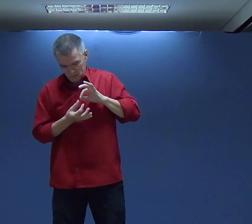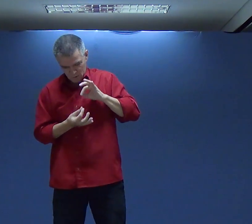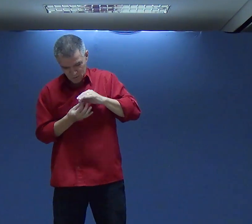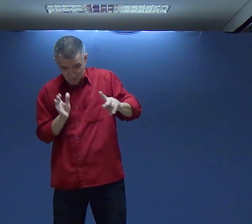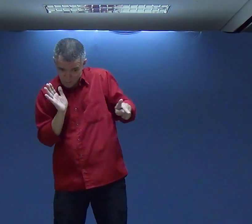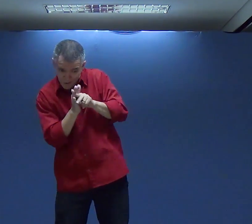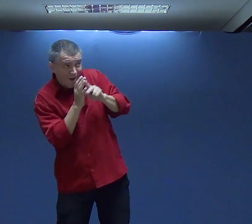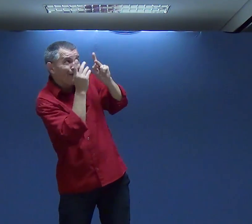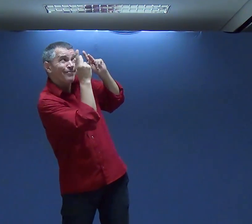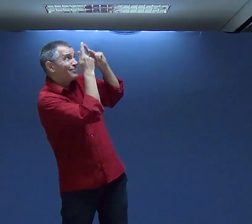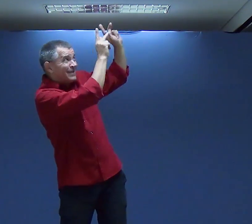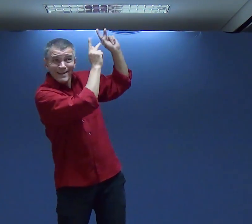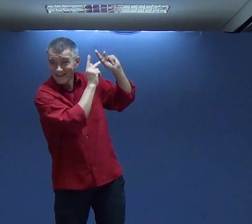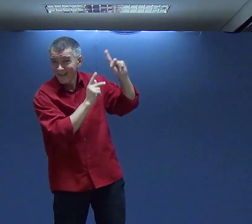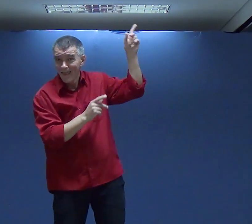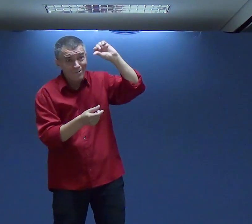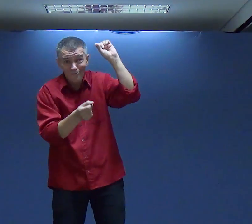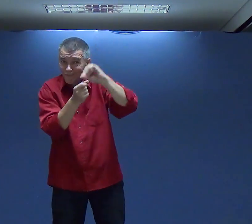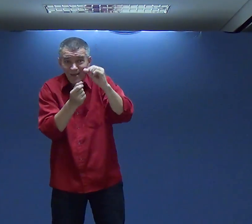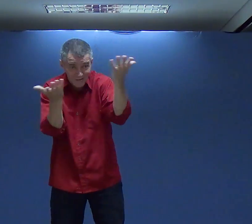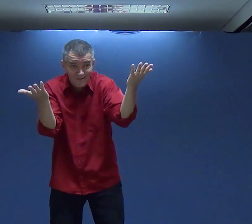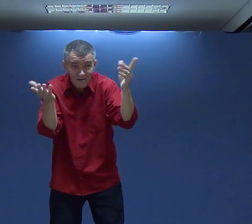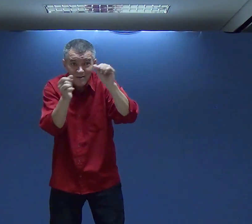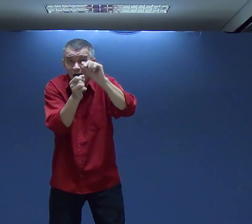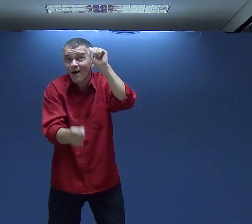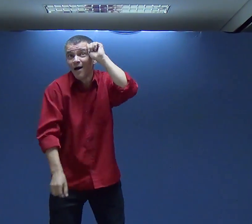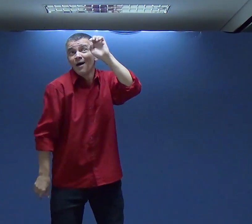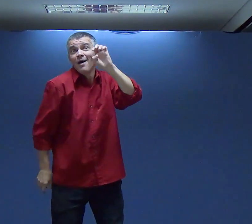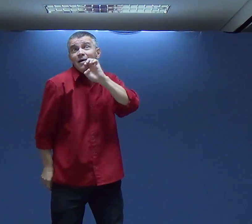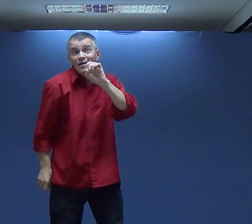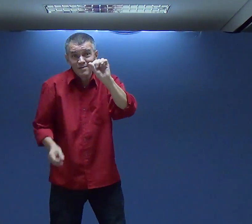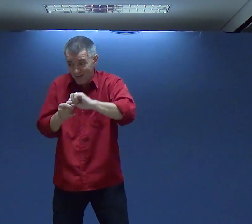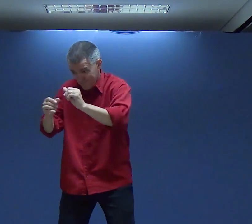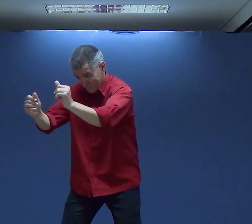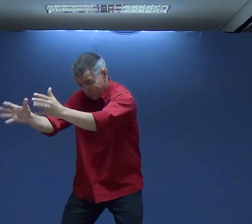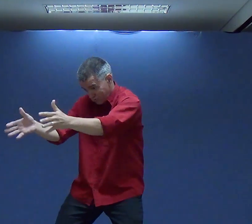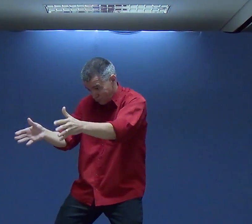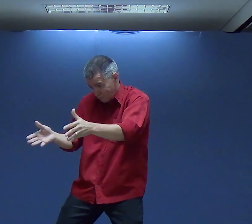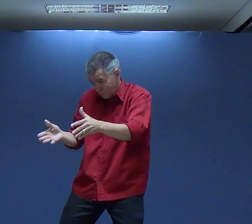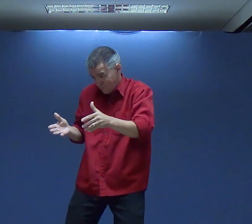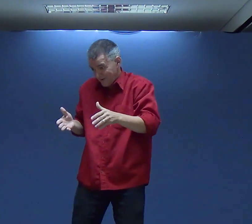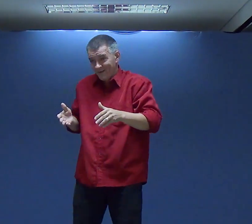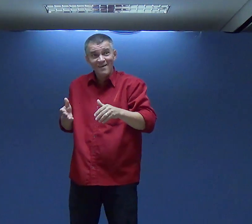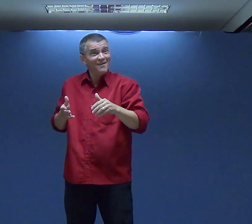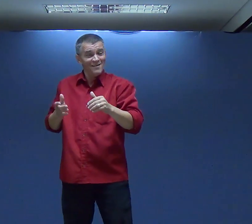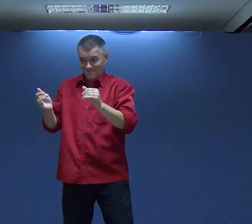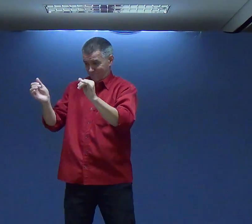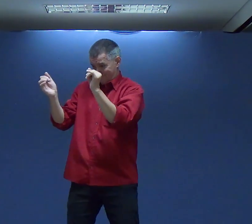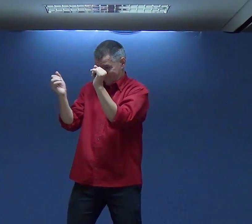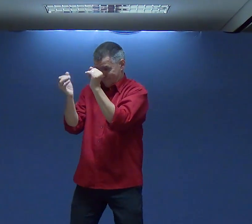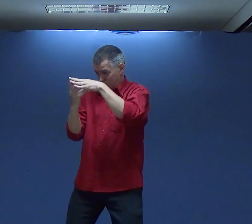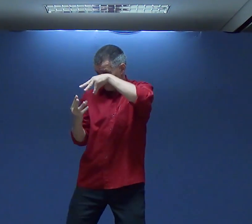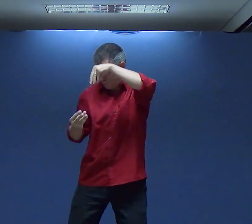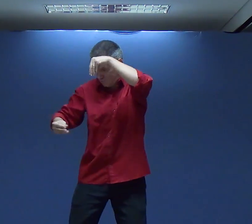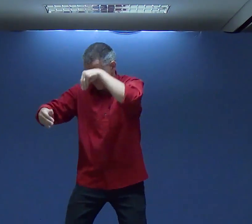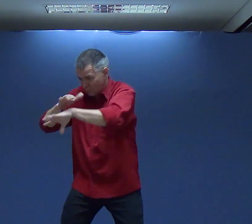pertence a Deus A minha alma pertence Foi Ele quem me fez Foi Ele fez Adão e